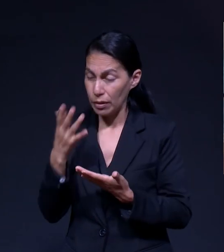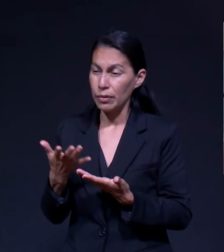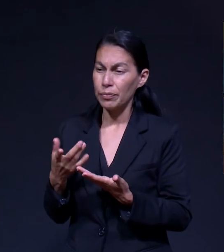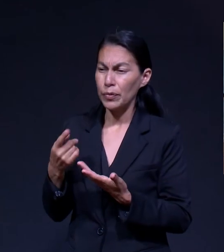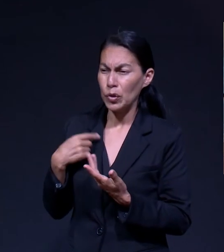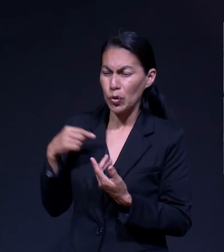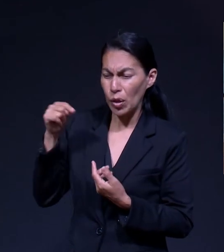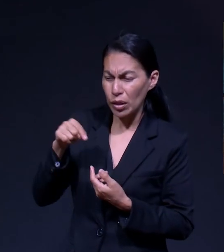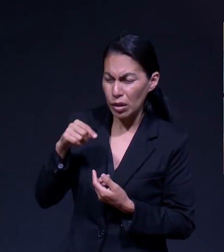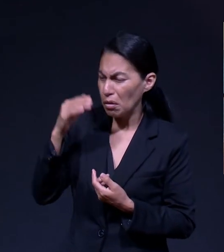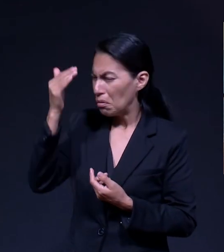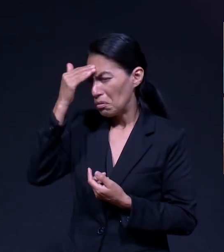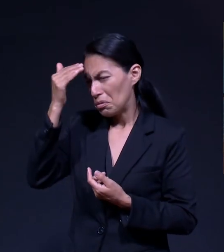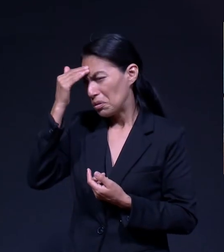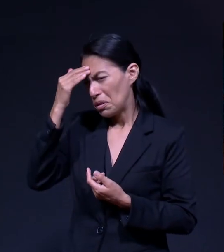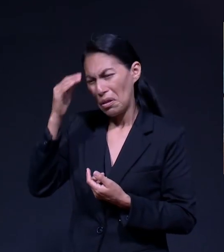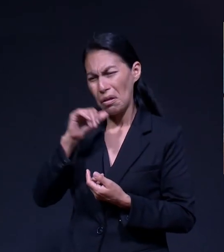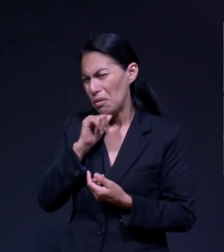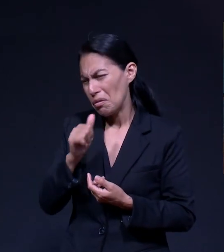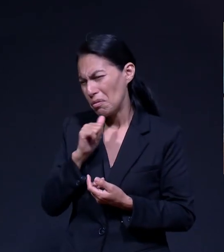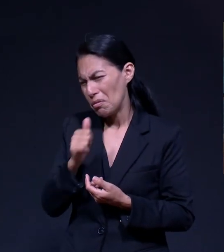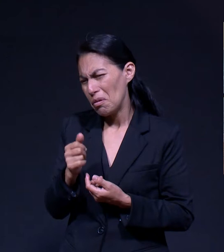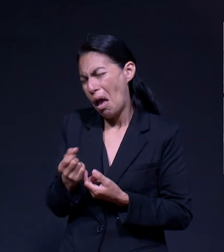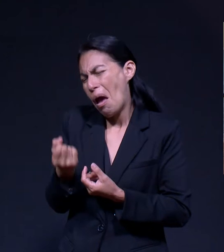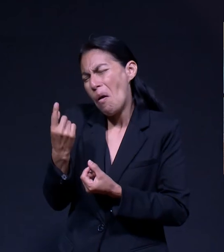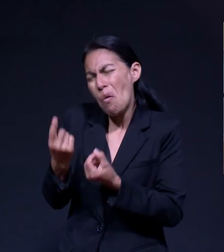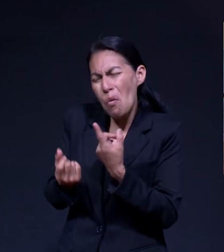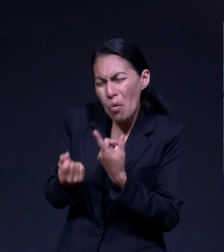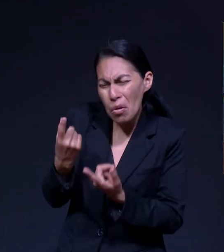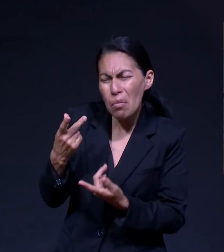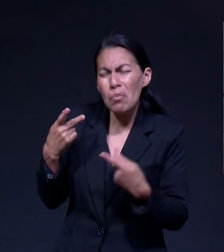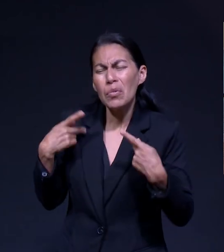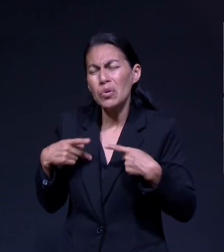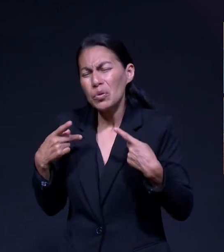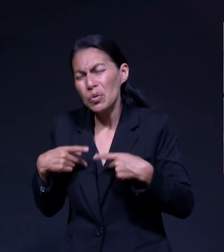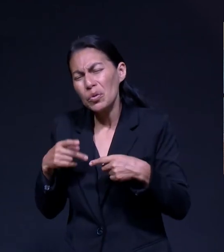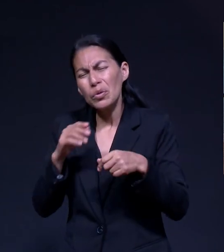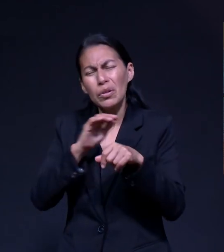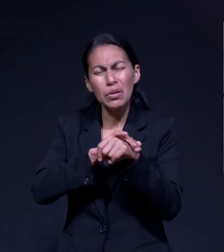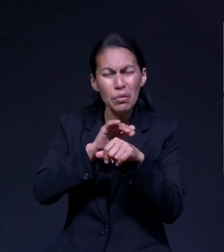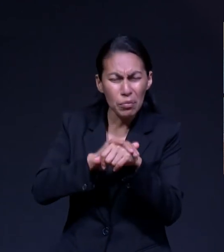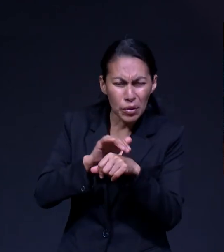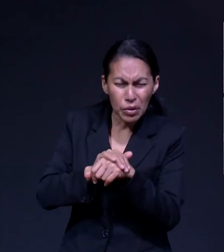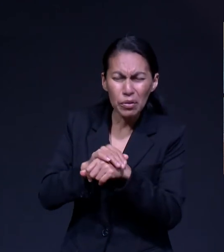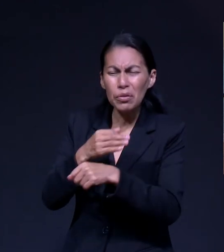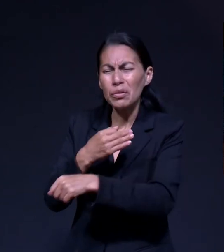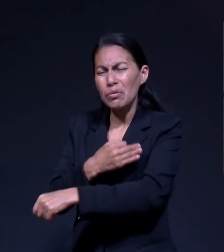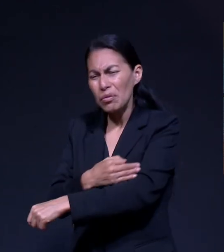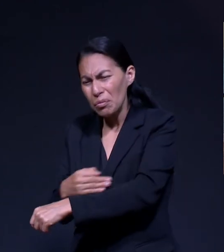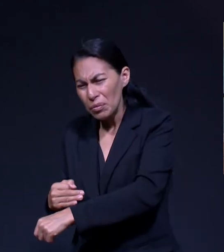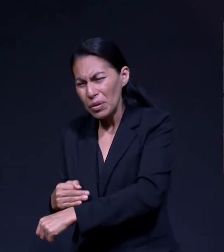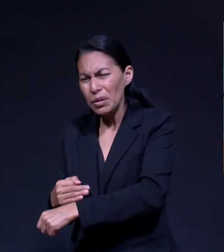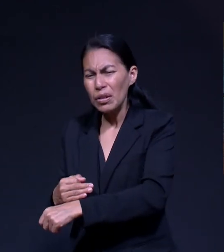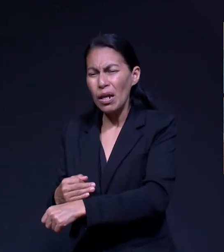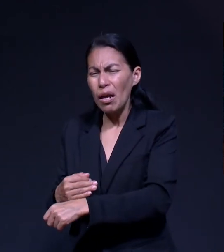Aquí No Conocía Casi Nadie Más Que Algunos Contactos O Amigos Familiares